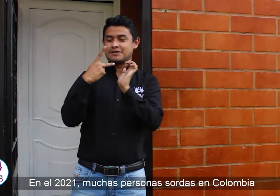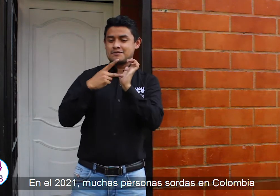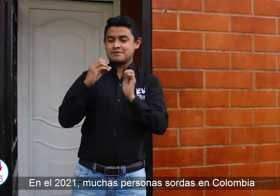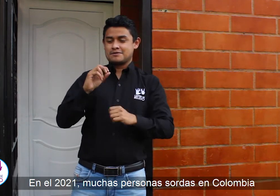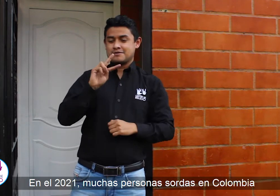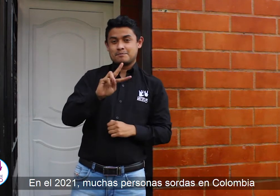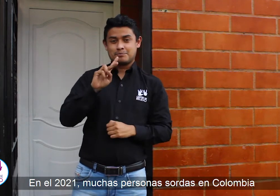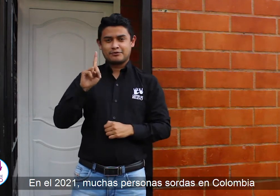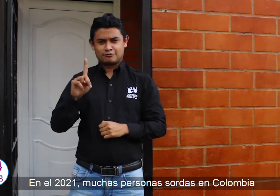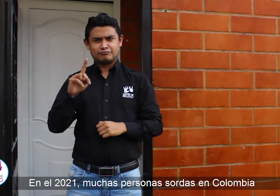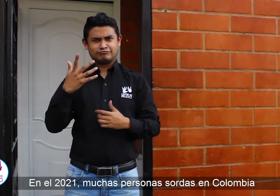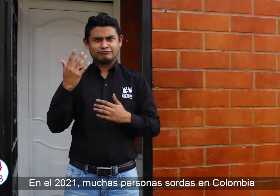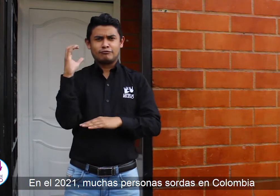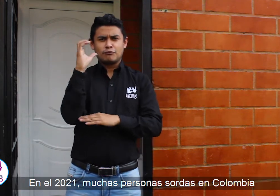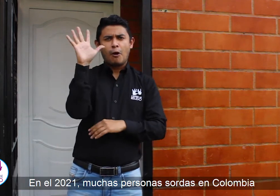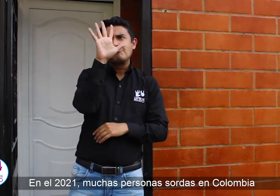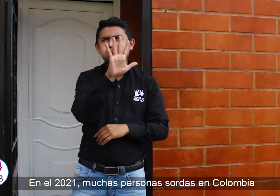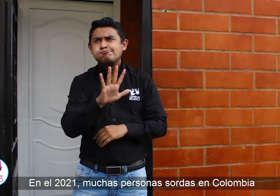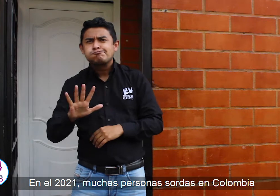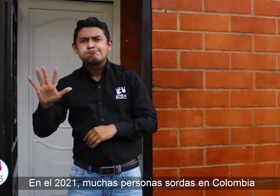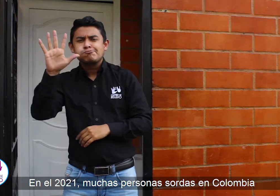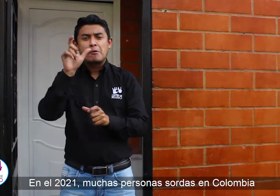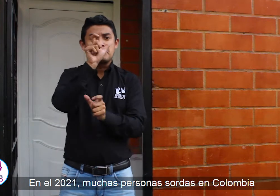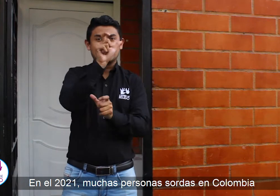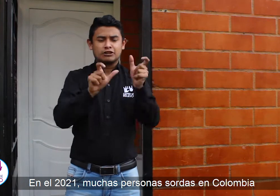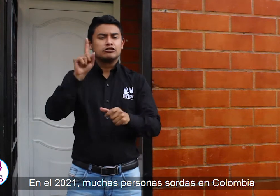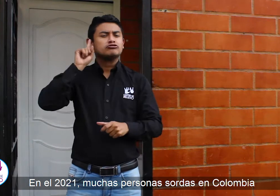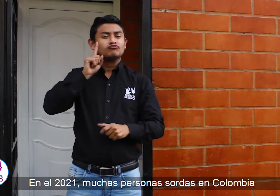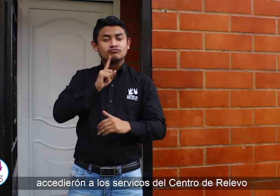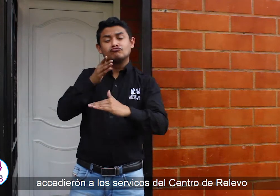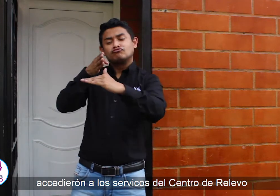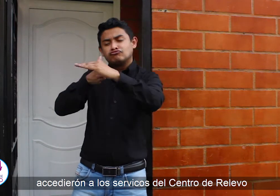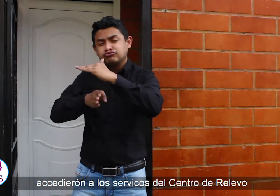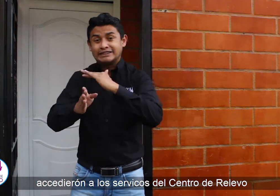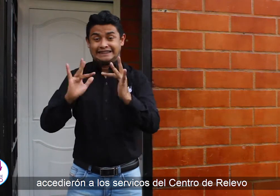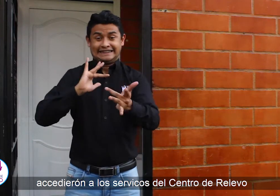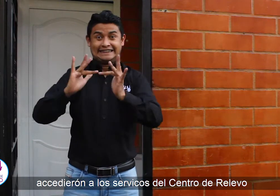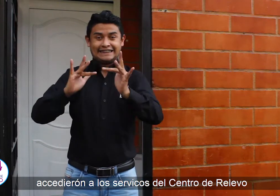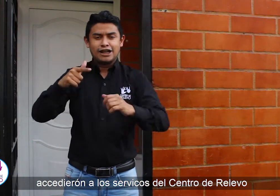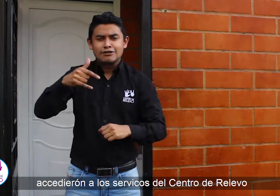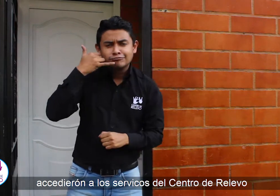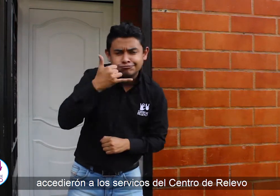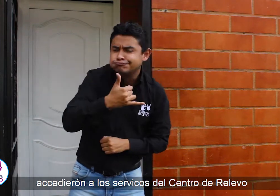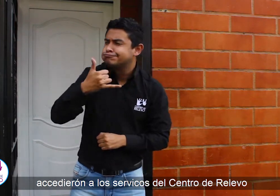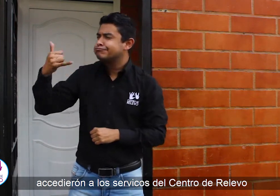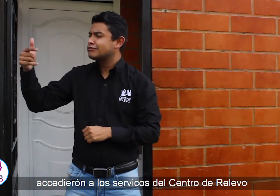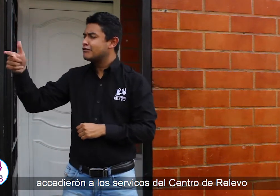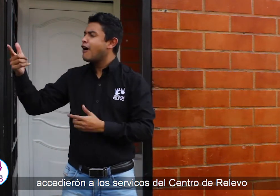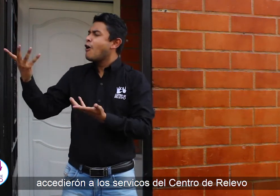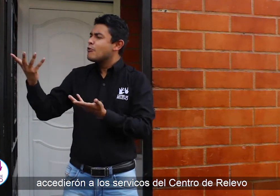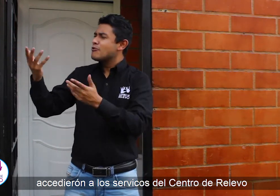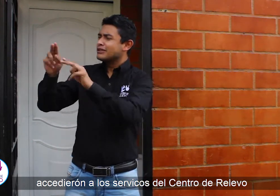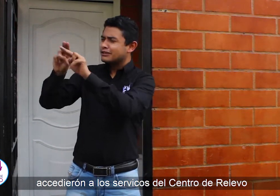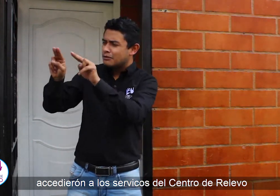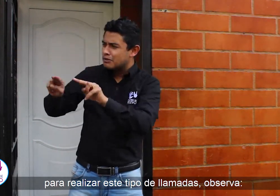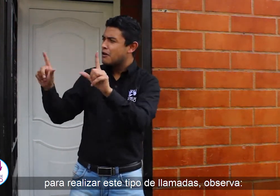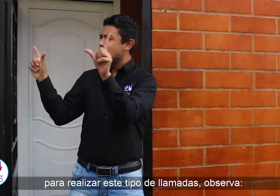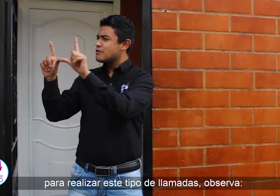En el 2021, muchas personas sordas en Colombia accedieron a los servicios del centro de relevo para